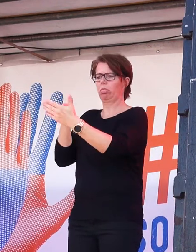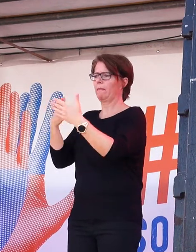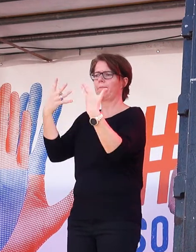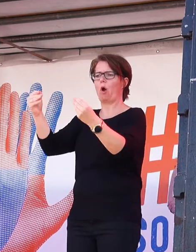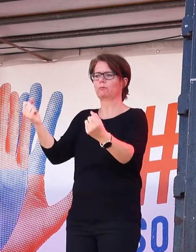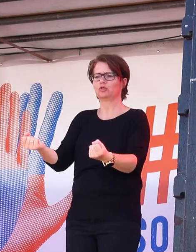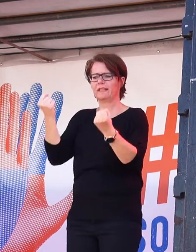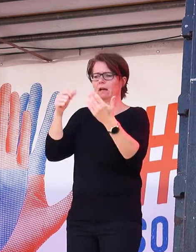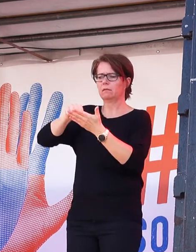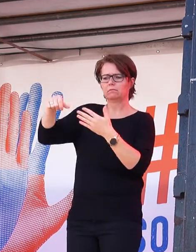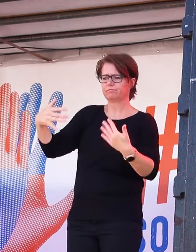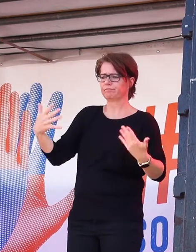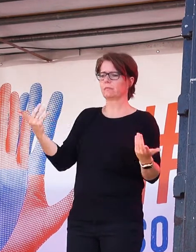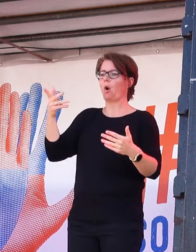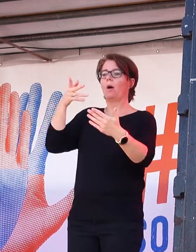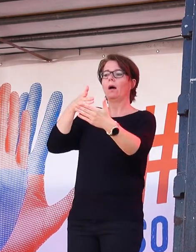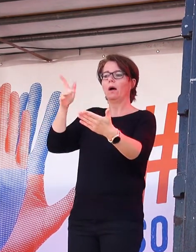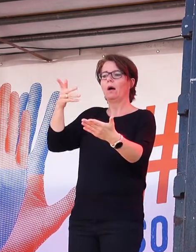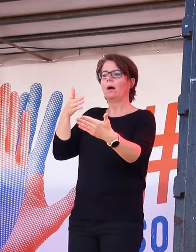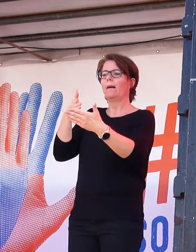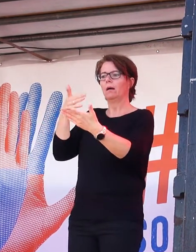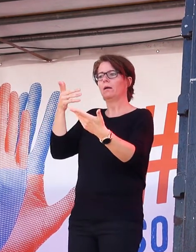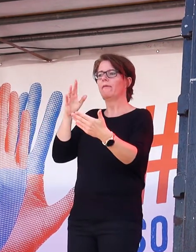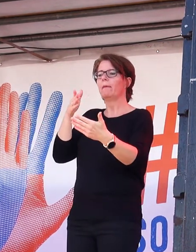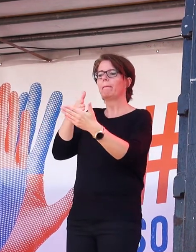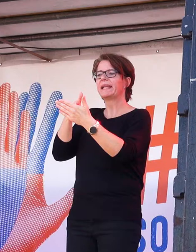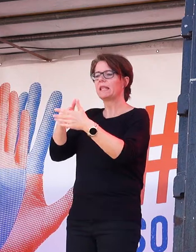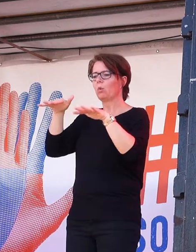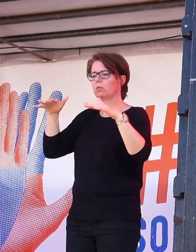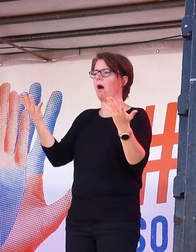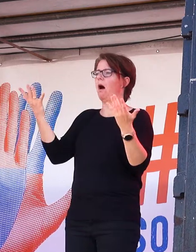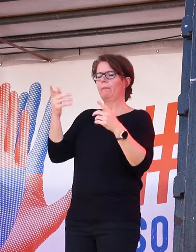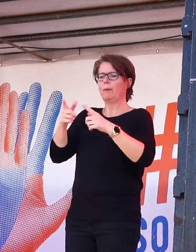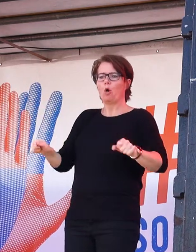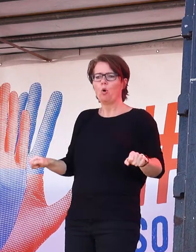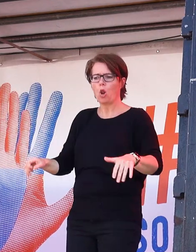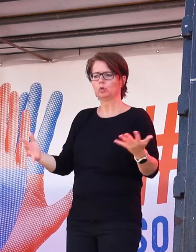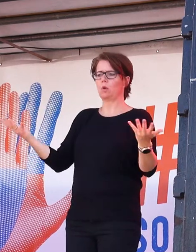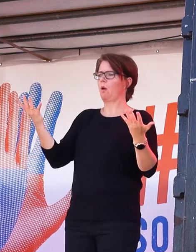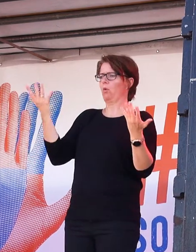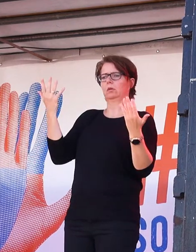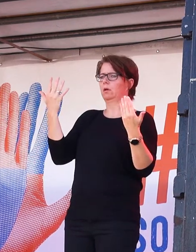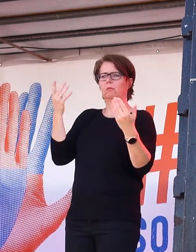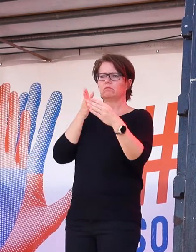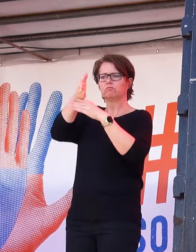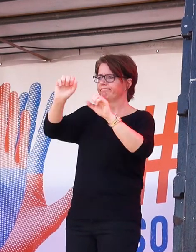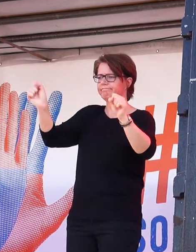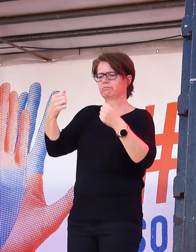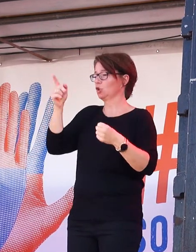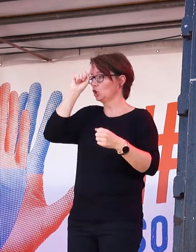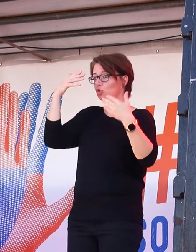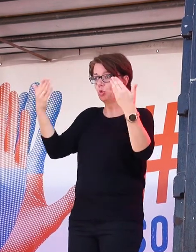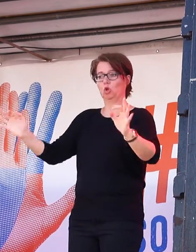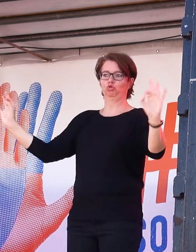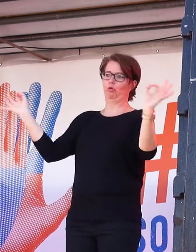Menschen keine vernünftige Wohnung finden und nicht wissen, wie sie überhaupt im Bürosteig hochkommen sollen. Und es ist eine große Schande, wenn Pflegebedürftige